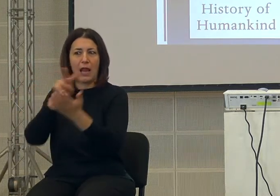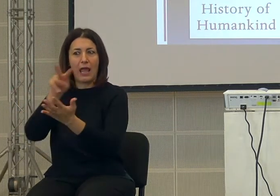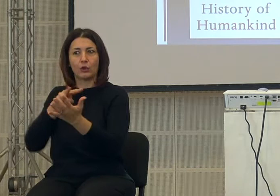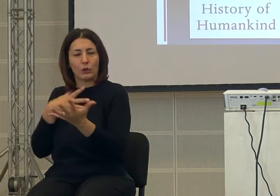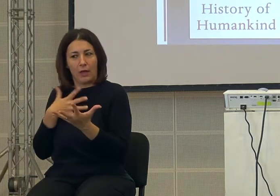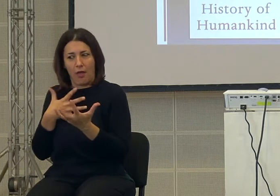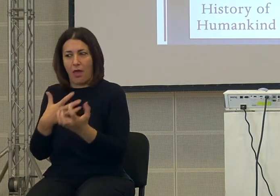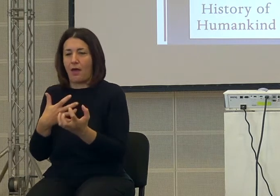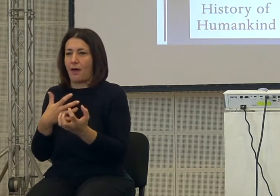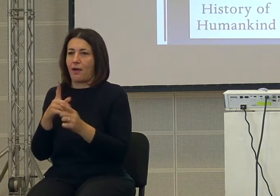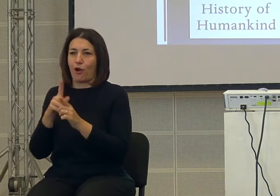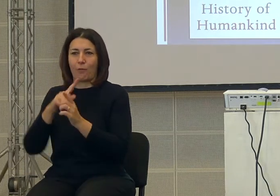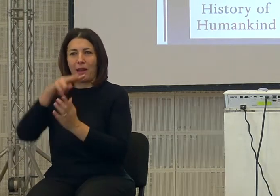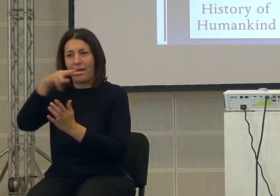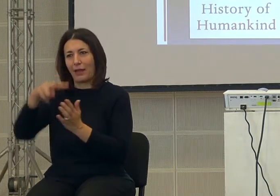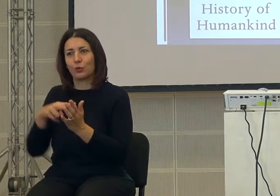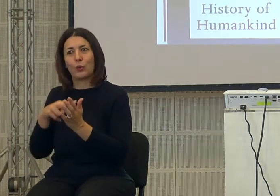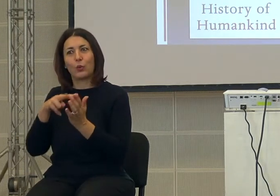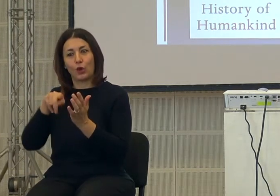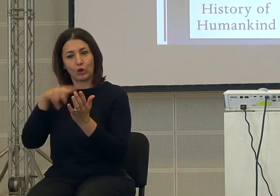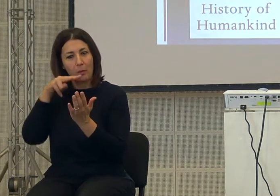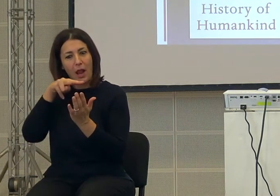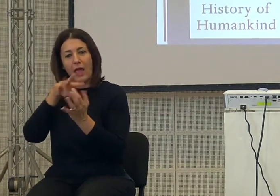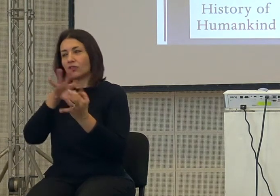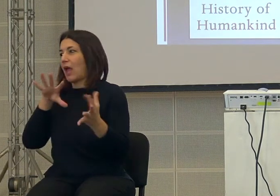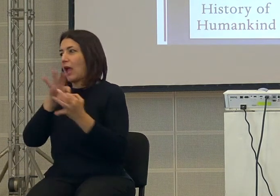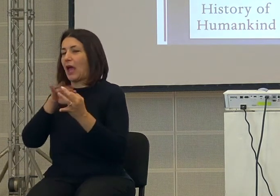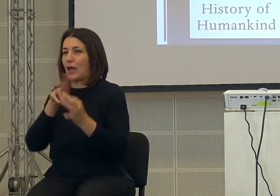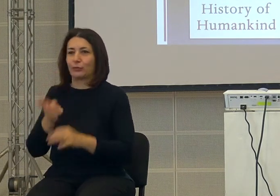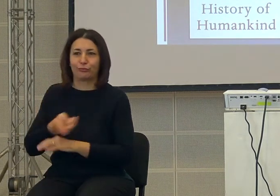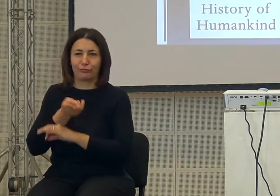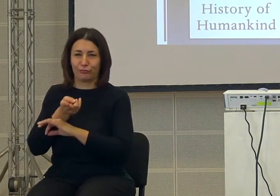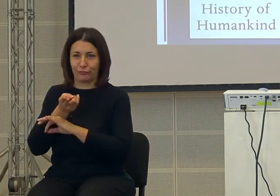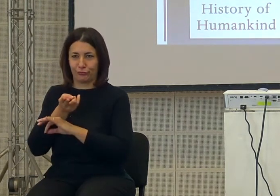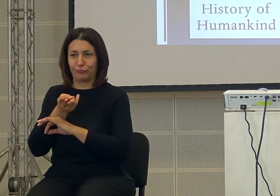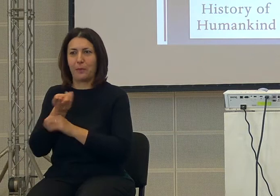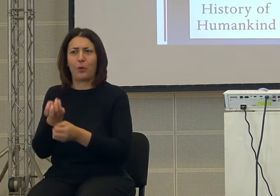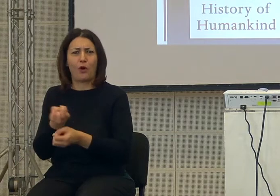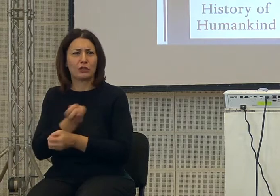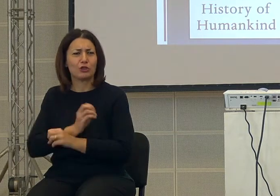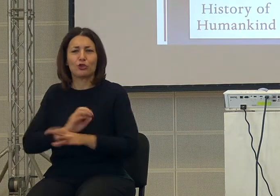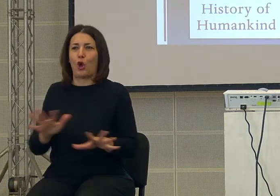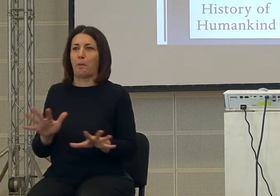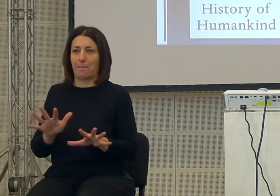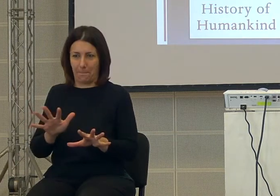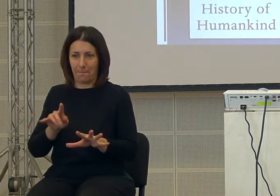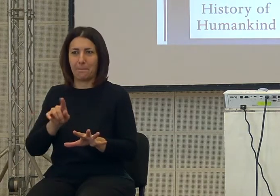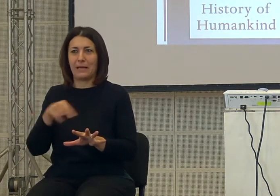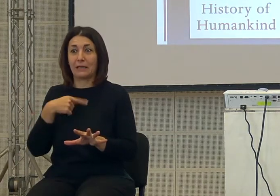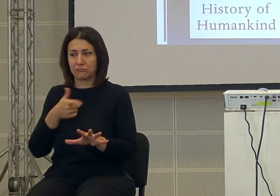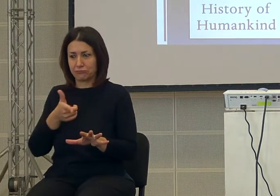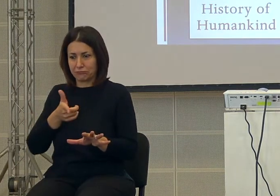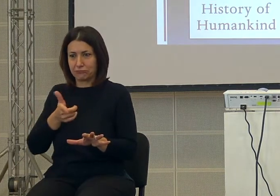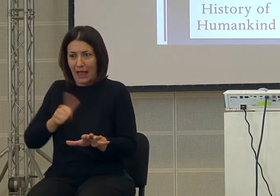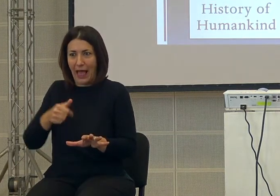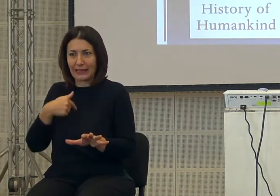prende proprio come un romanzo e che uno non riesce a staccarsi, poi delle sorprese incredibili, sorprese anche per me